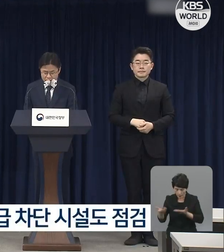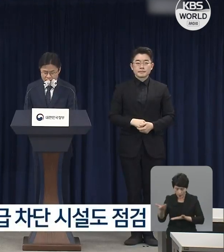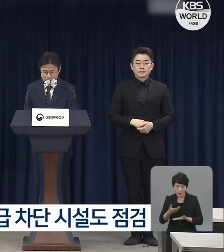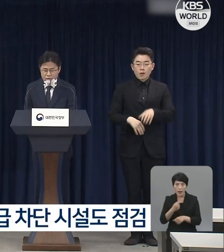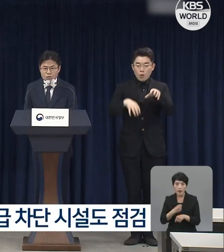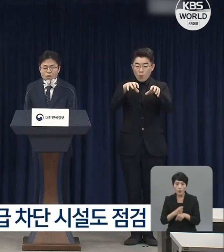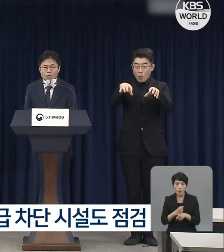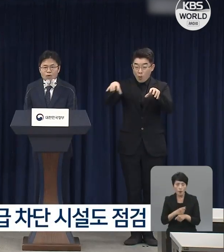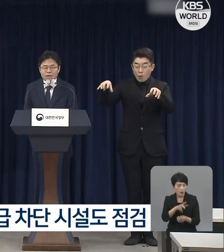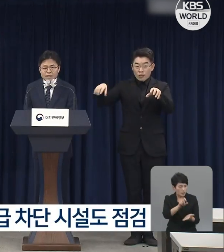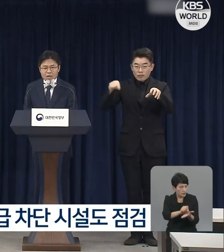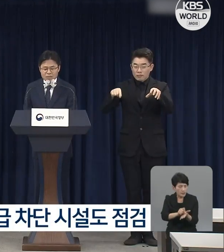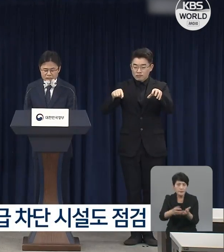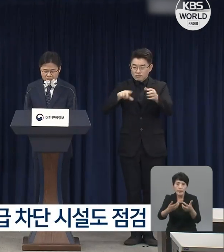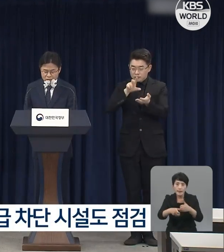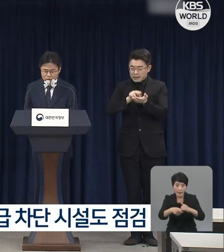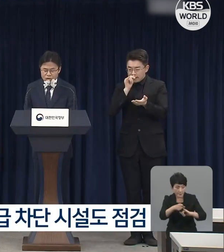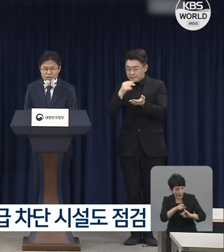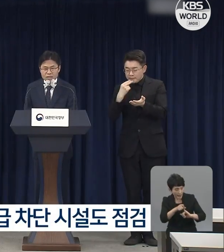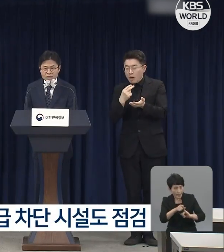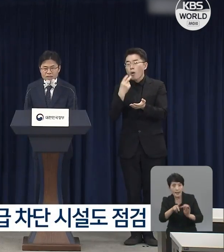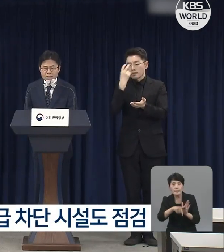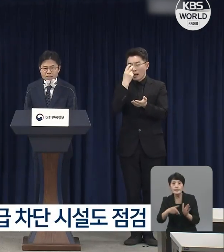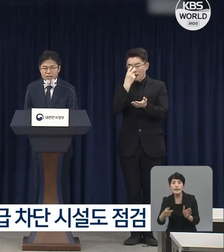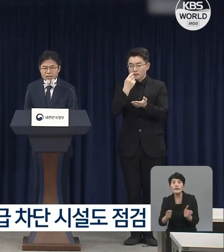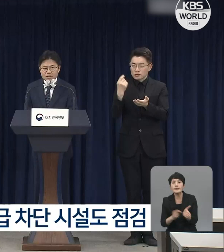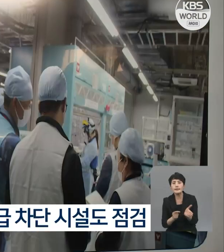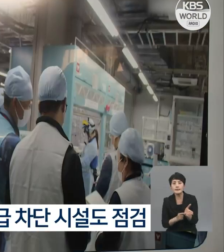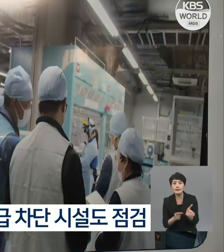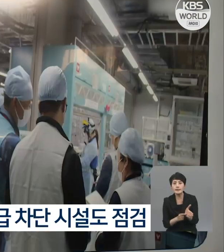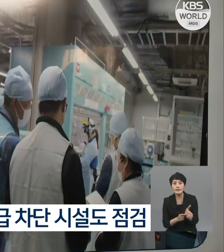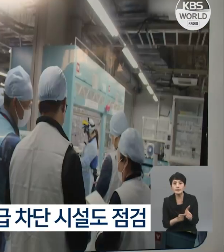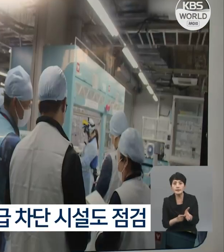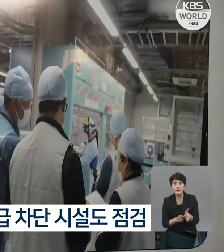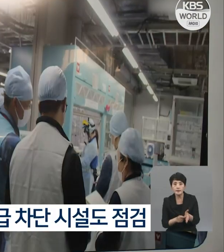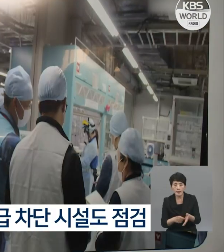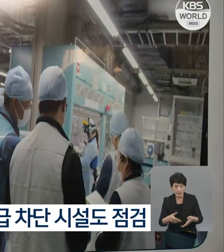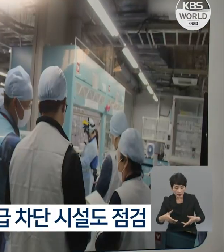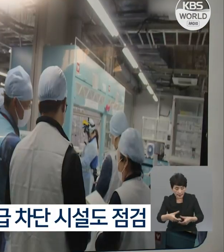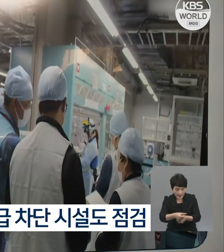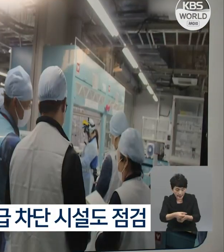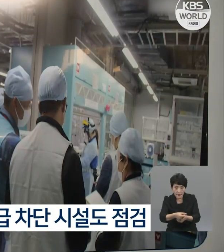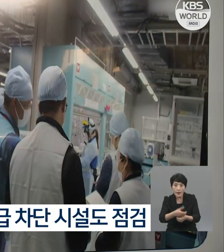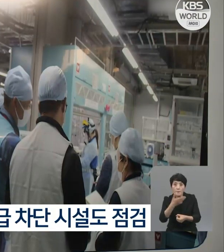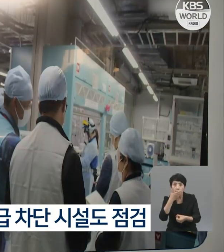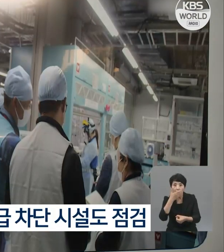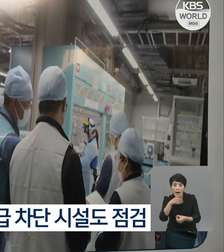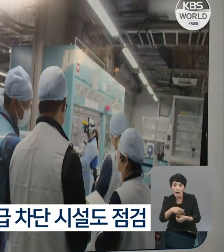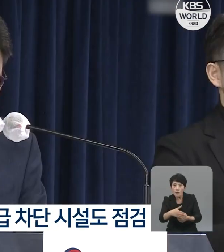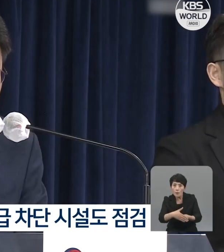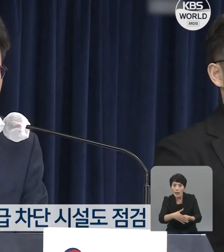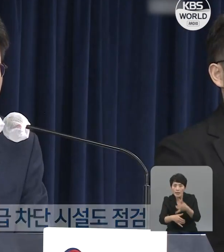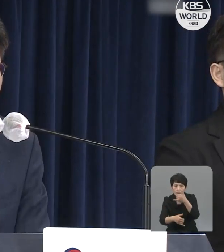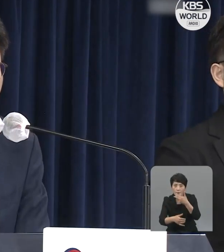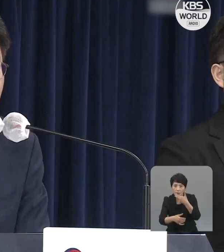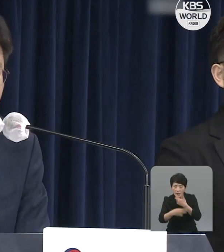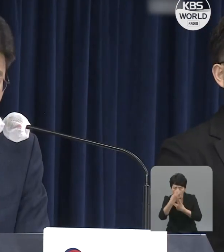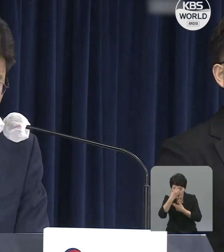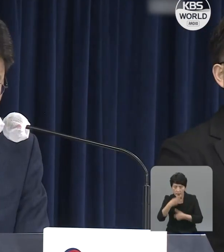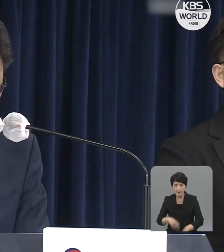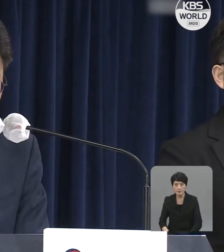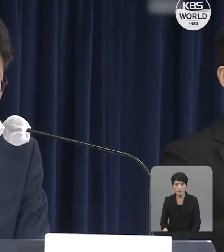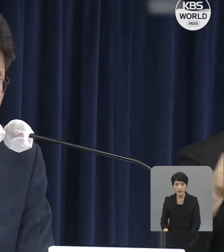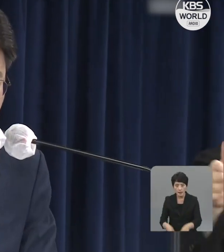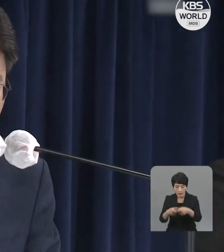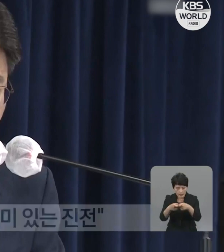Ngoài ra, đoàn thanh sát cũng xác định được TEPCO có kế hoạch lấy mẫu và phân tích để xác định nồng độ tritium được tiến hành mỗi ngày một lần trong bể